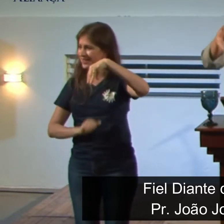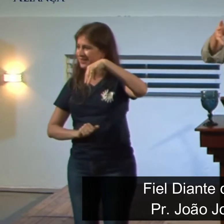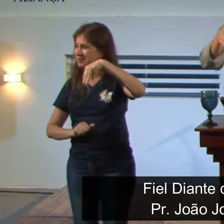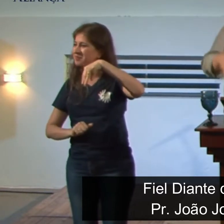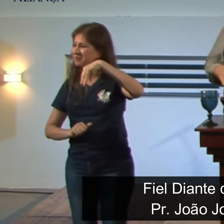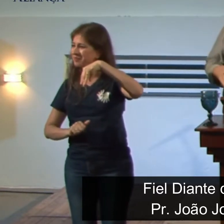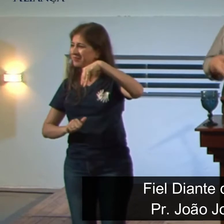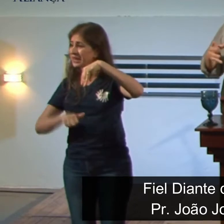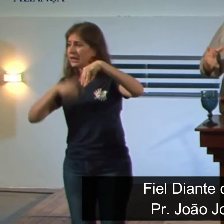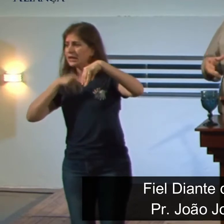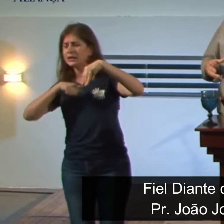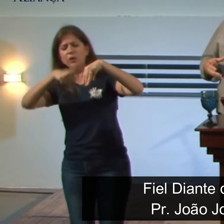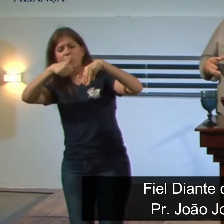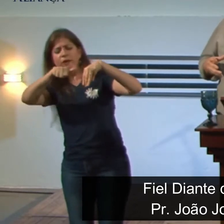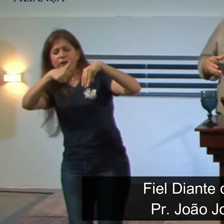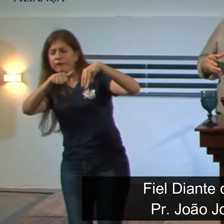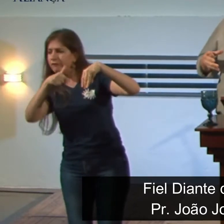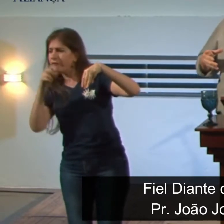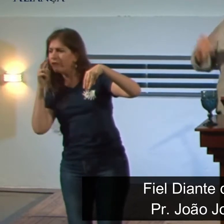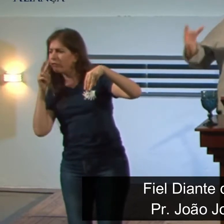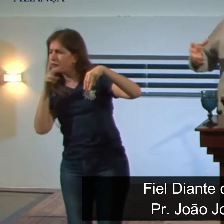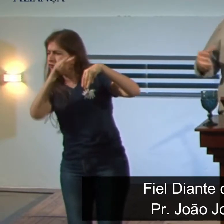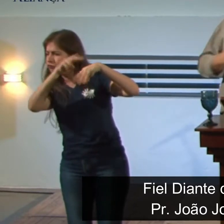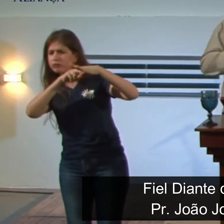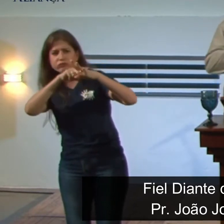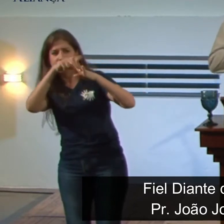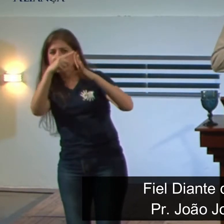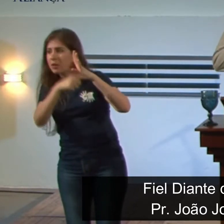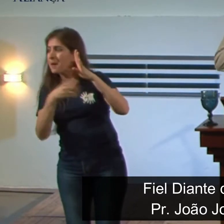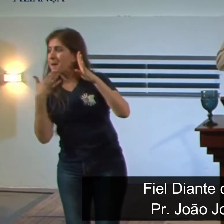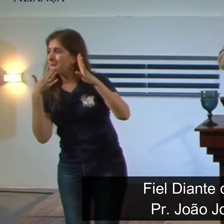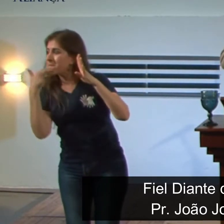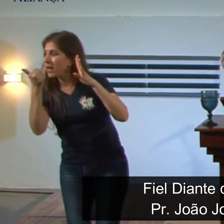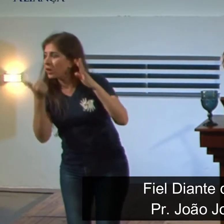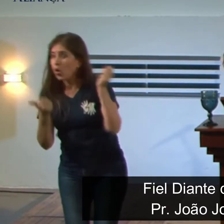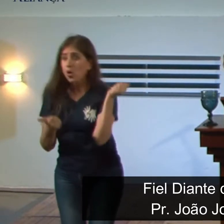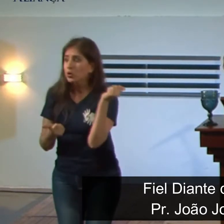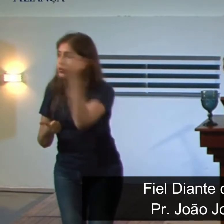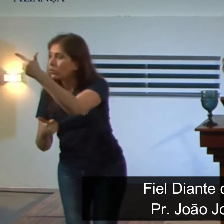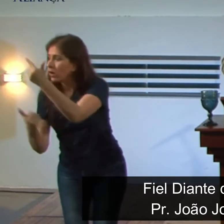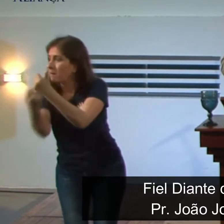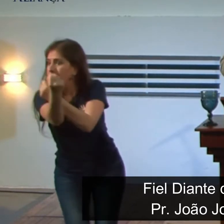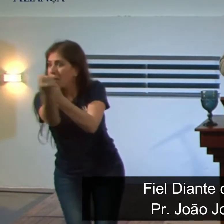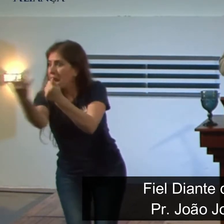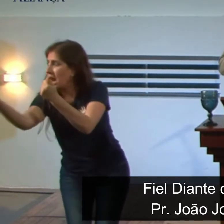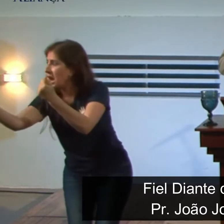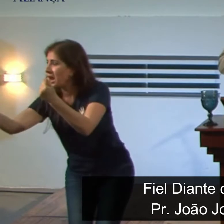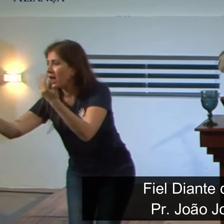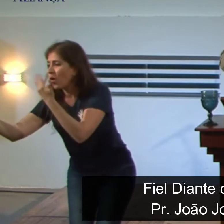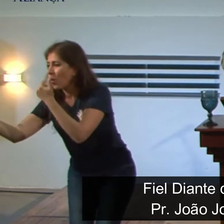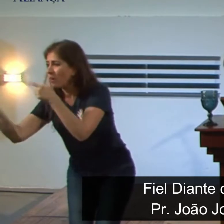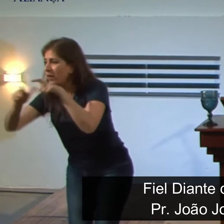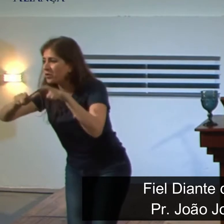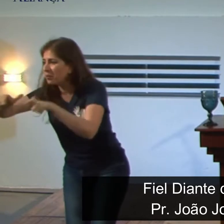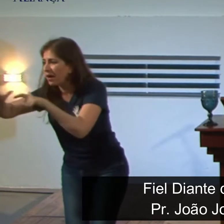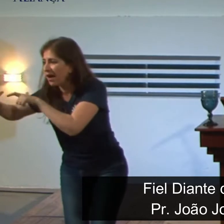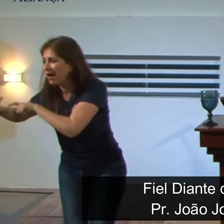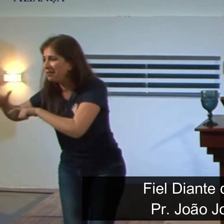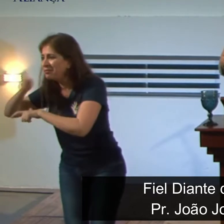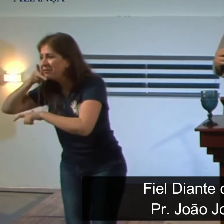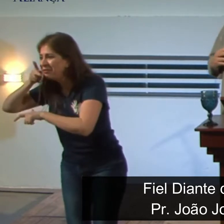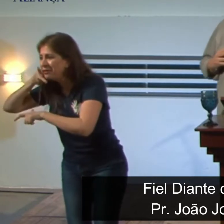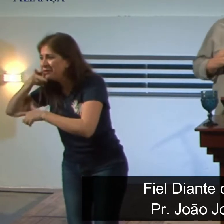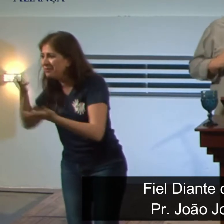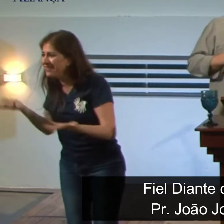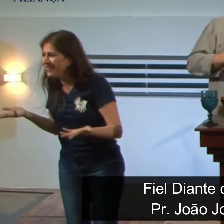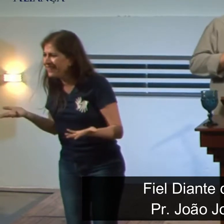e quando observou eles estavam bem melhores do que os que estavam comendo a comida do rei. Então, diante daquilo ali,